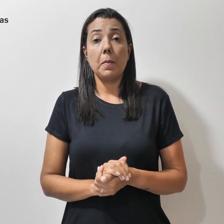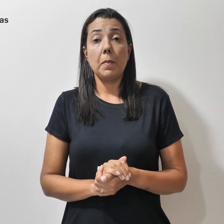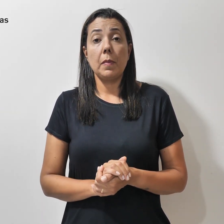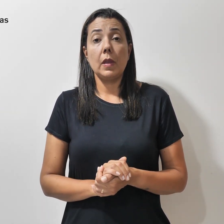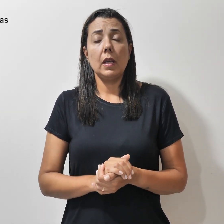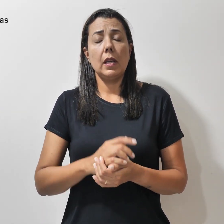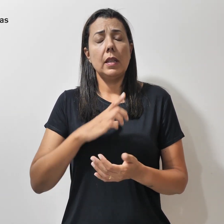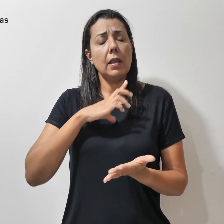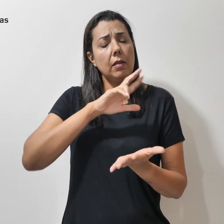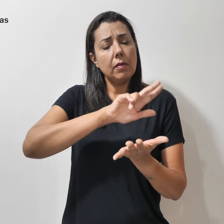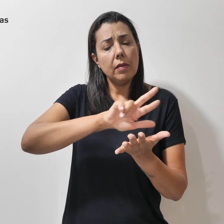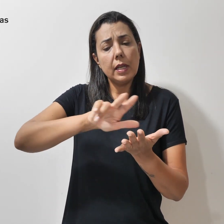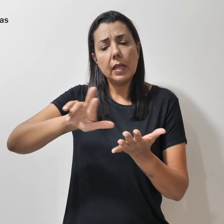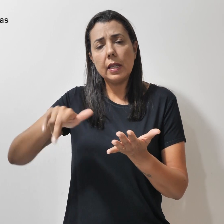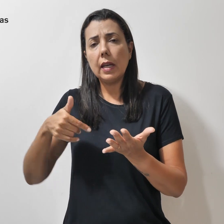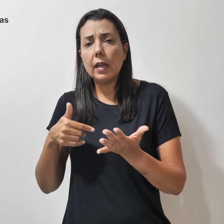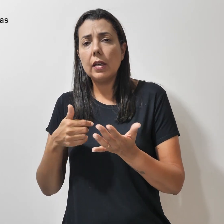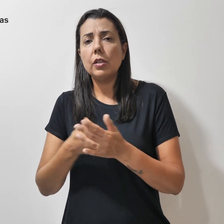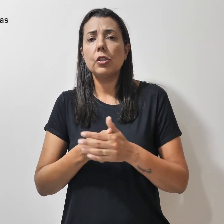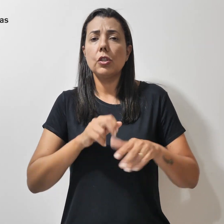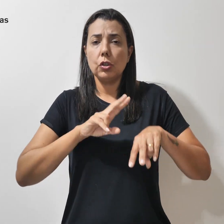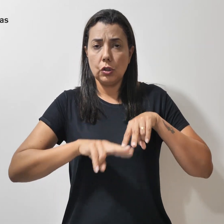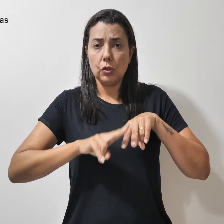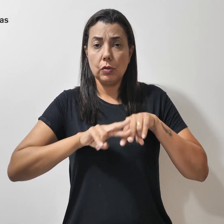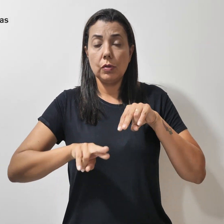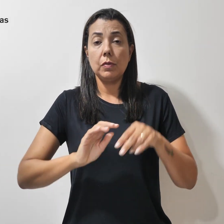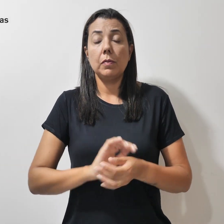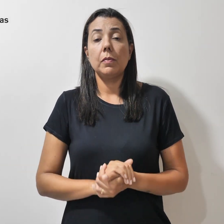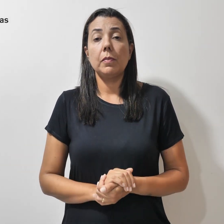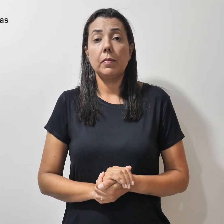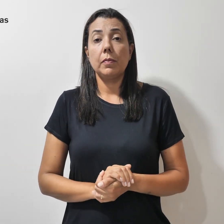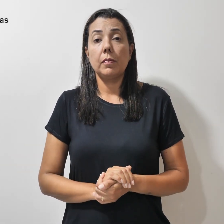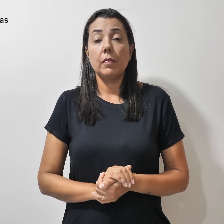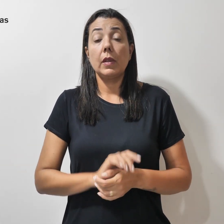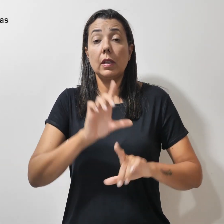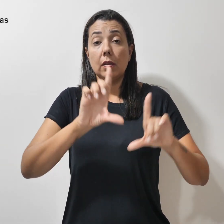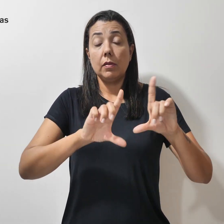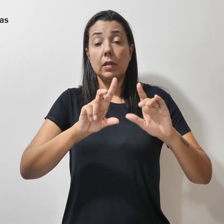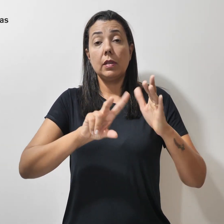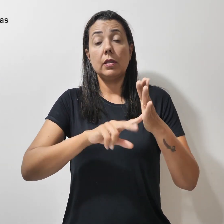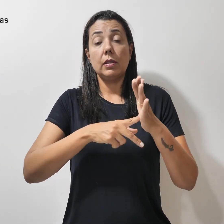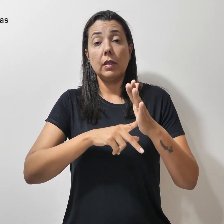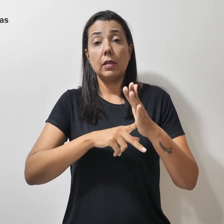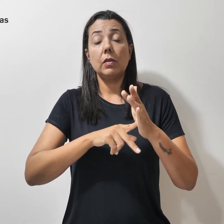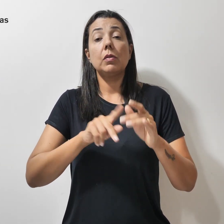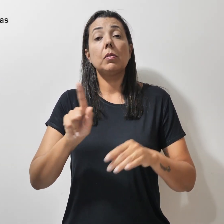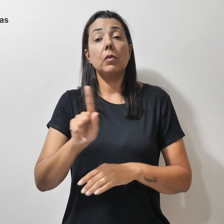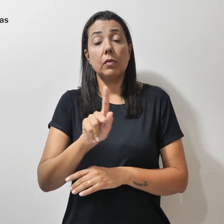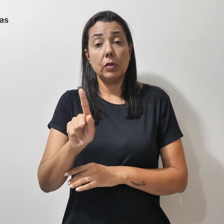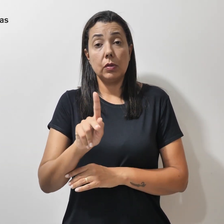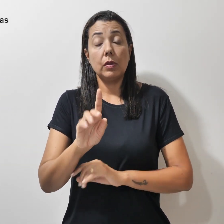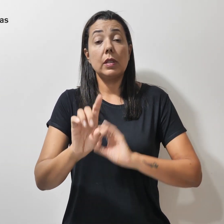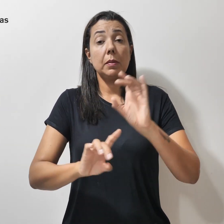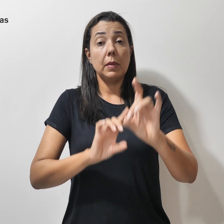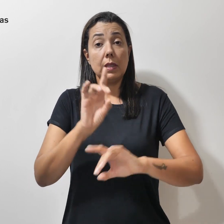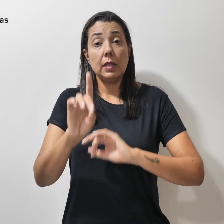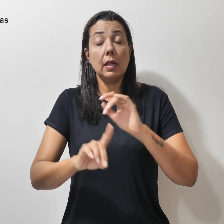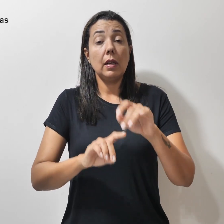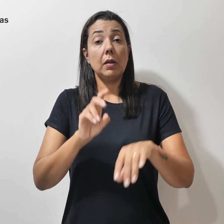diversidade sexual e de gênero. O TV Simpro Especial vai ao ar nesta quinta,